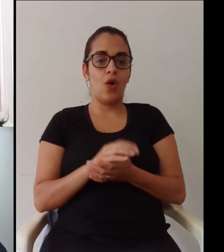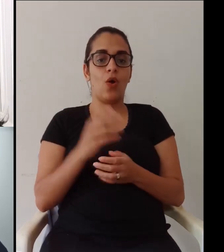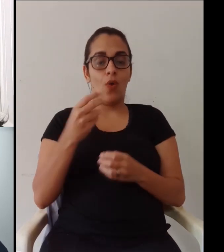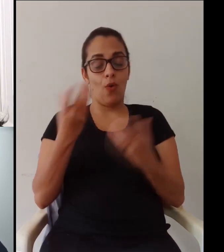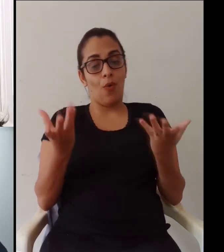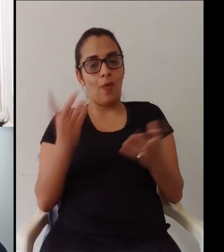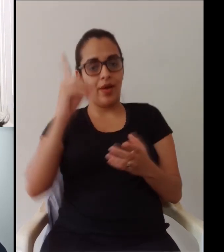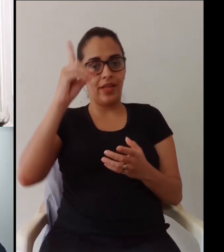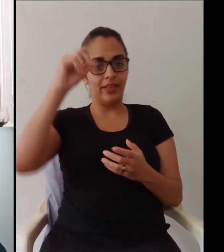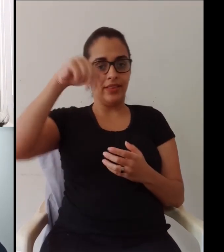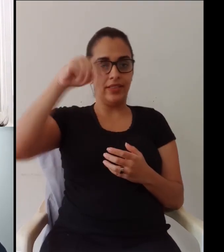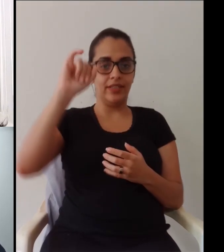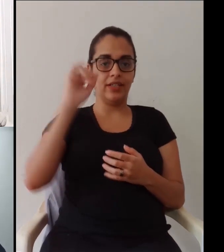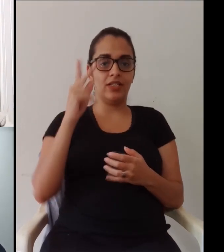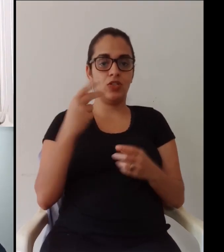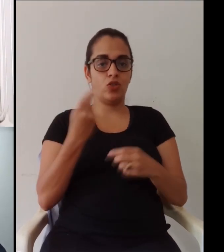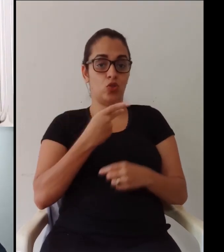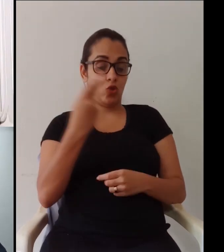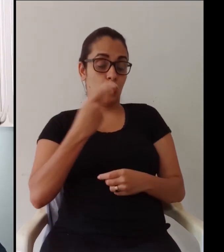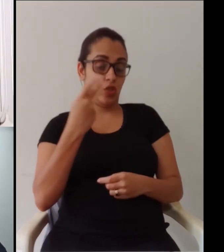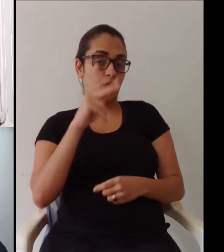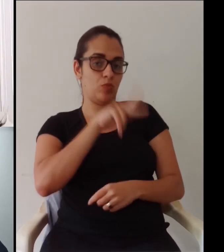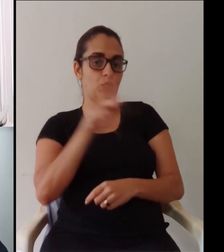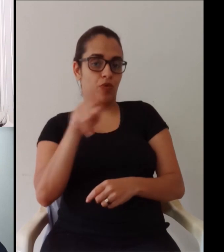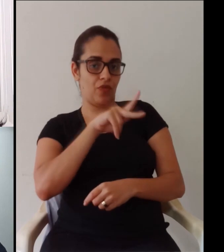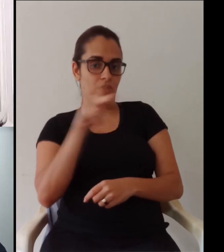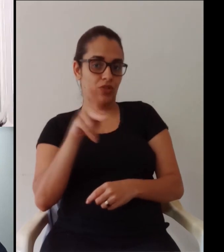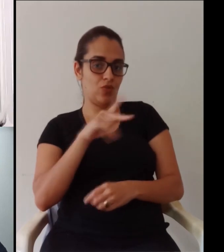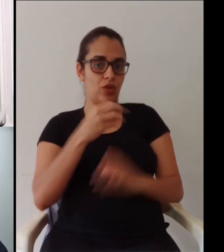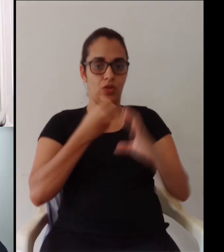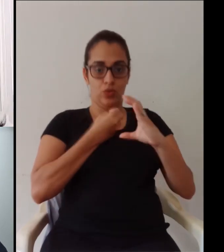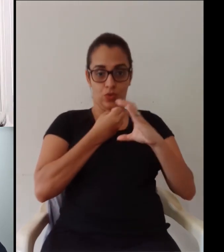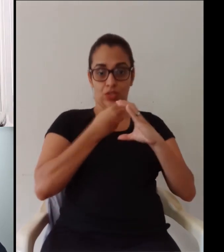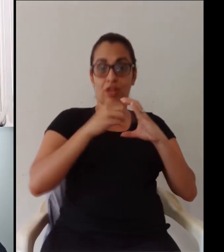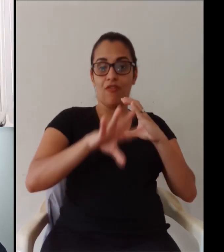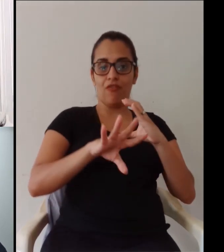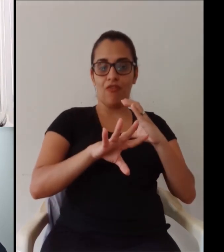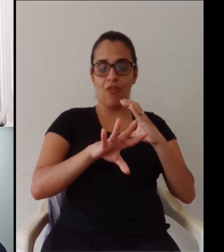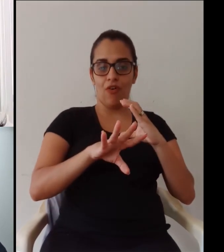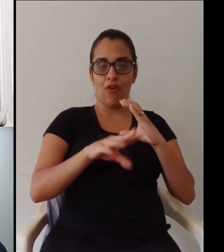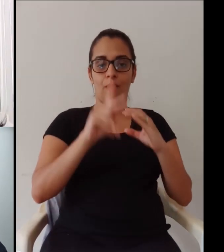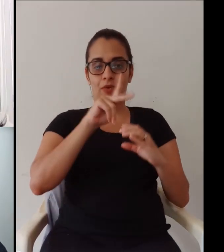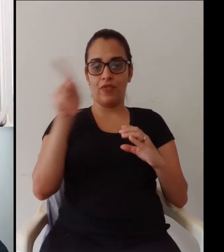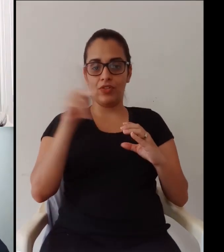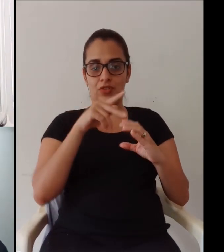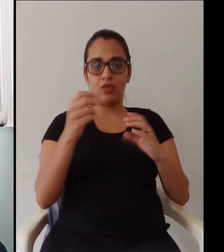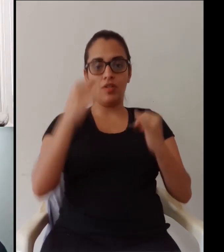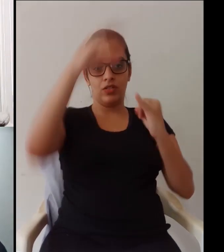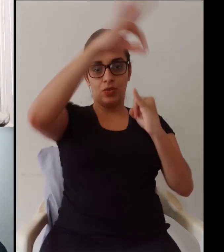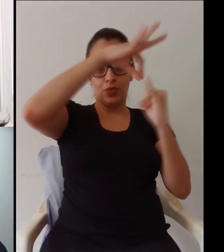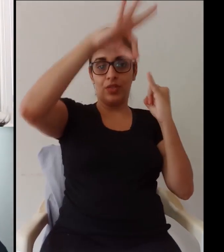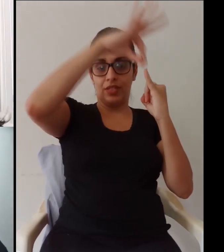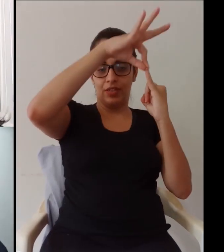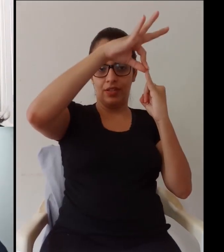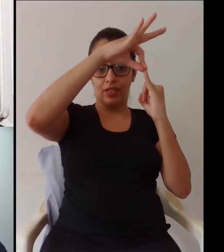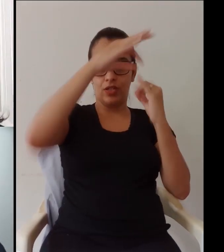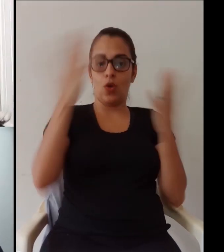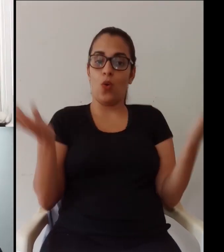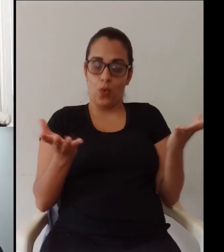pouquinho sobre a experiência do IFES, né? Como é a EAD e na EAD, né? Então, como a Dani disse, para todos vocês, nós duas